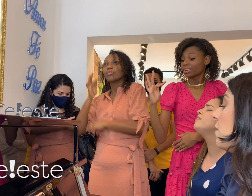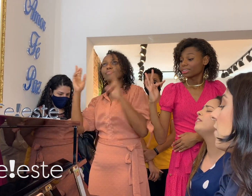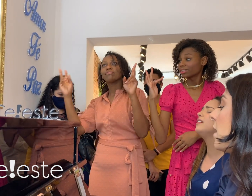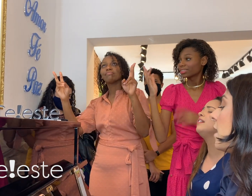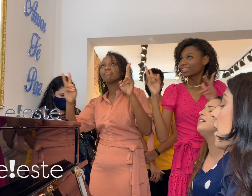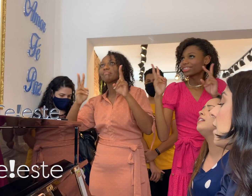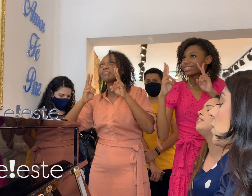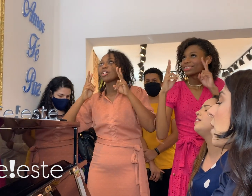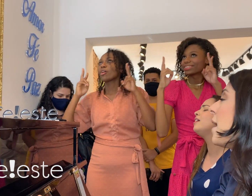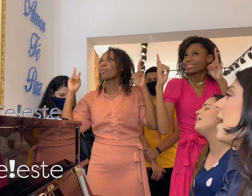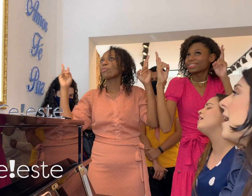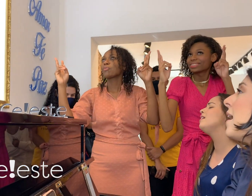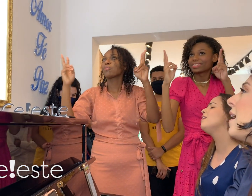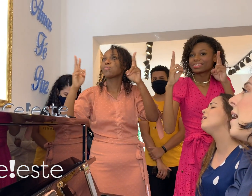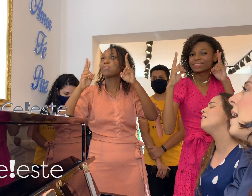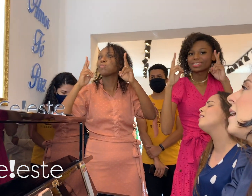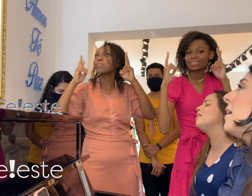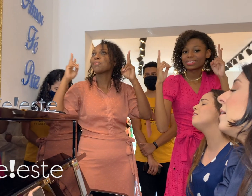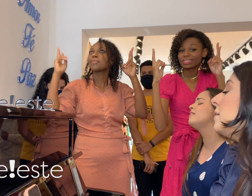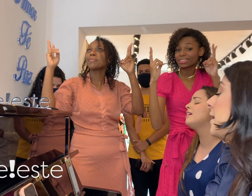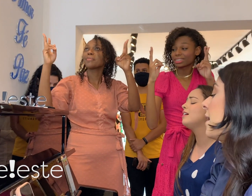Querei vitória